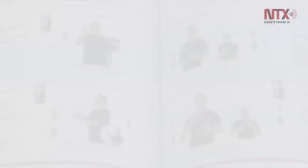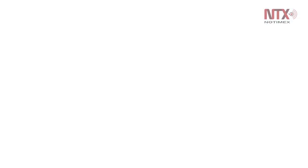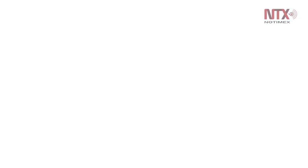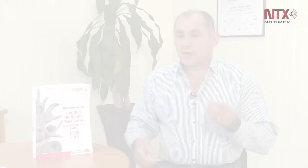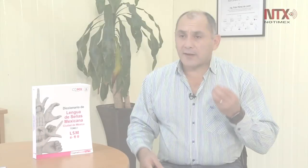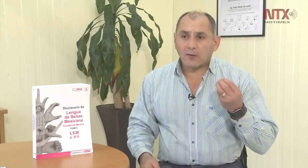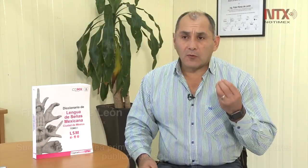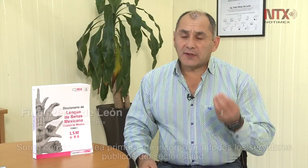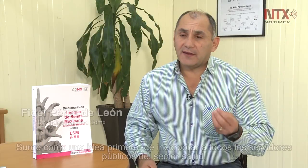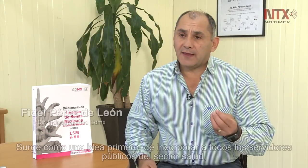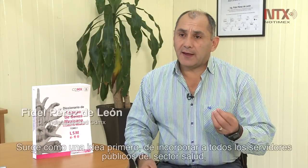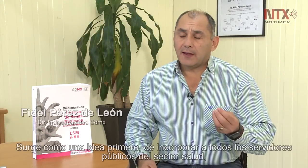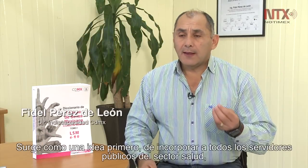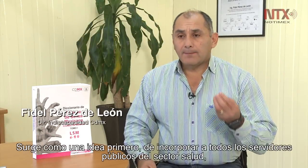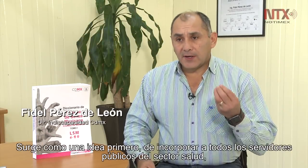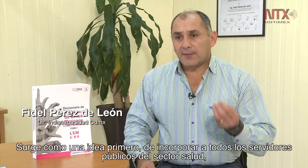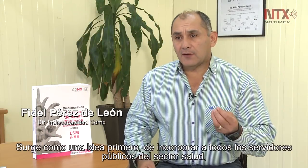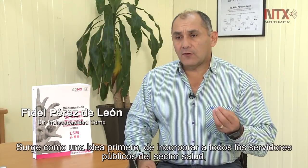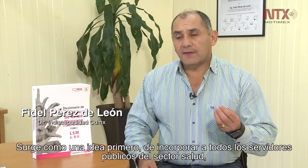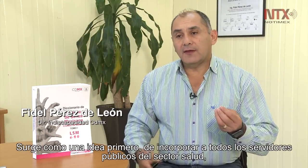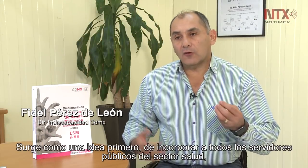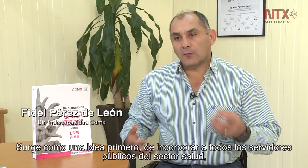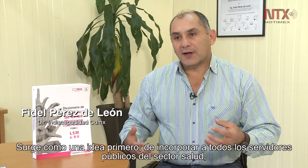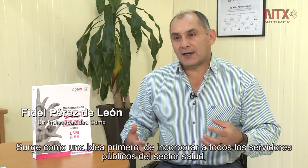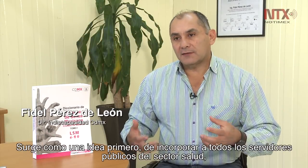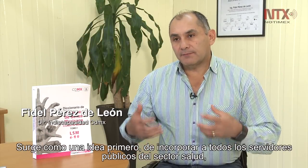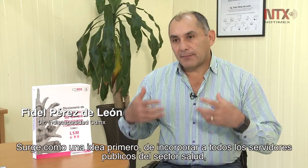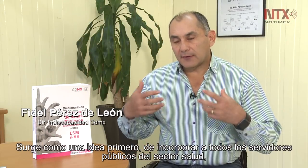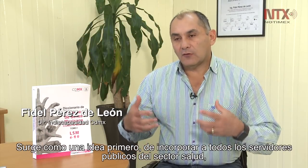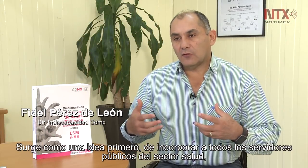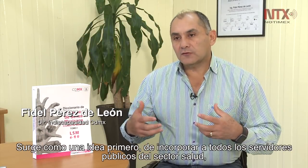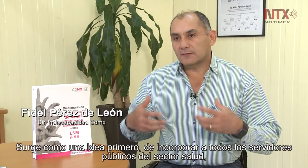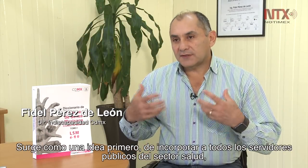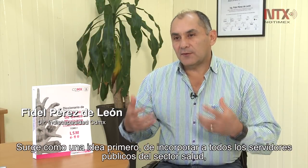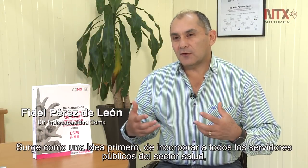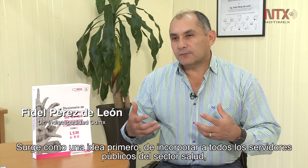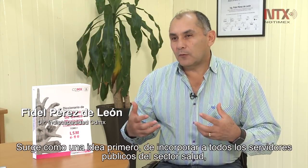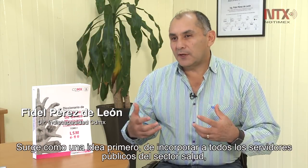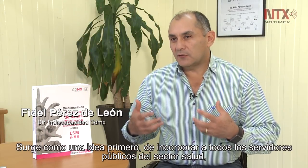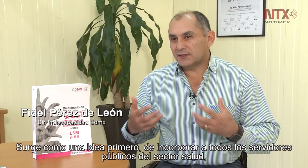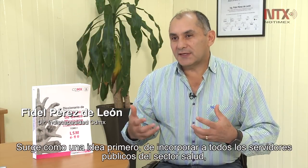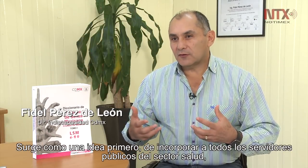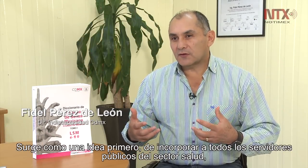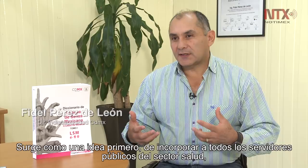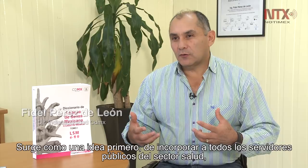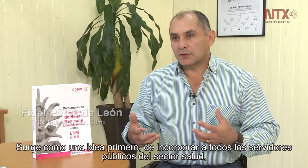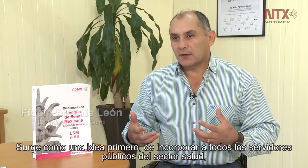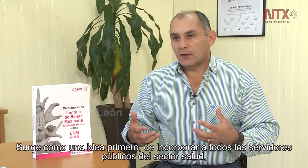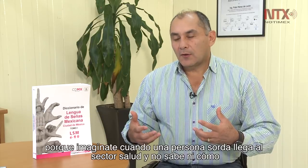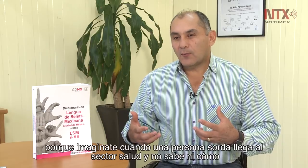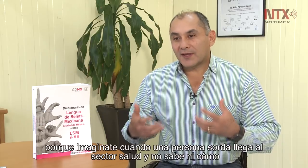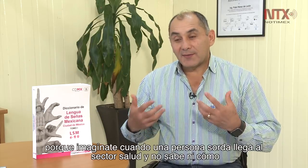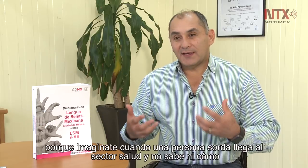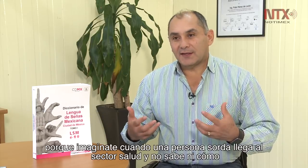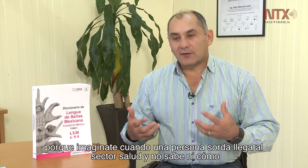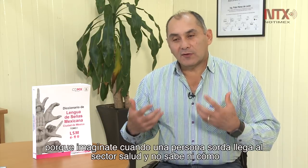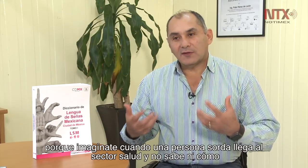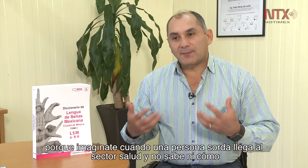Surge como una idea, primero, de incorporar a todos los servidores públicos del sector salud. Porque imagínate cuando una